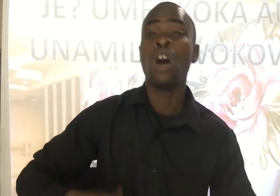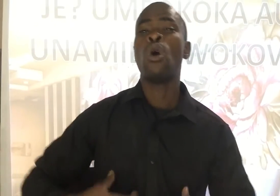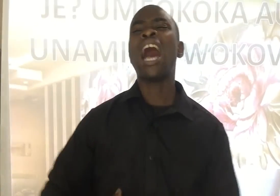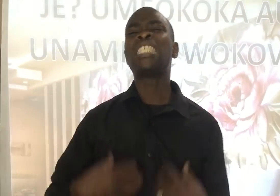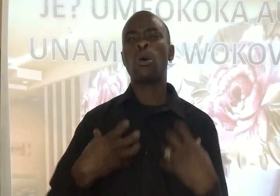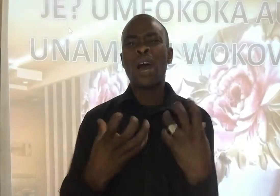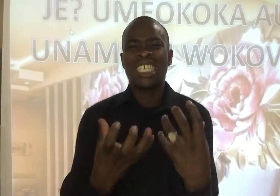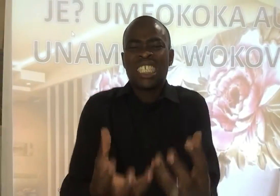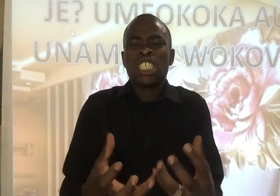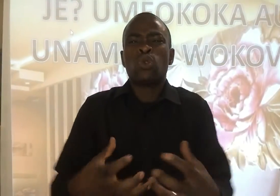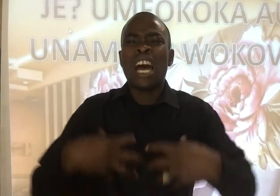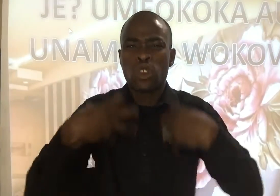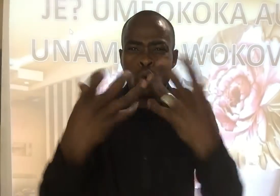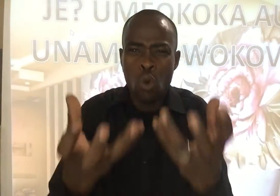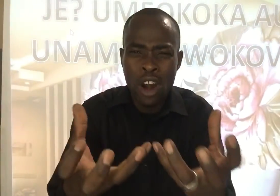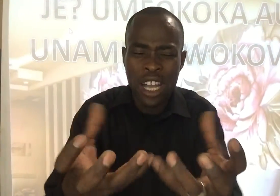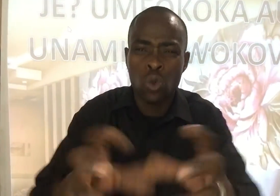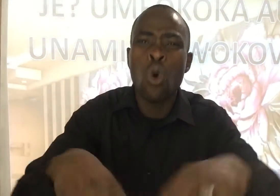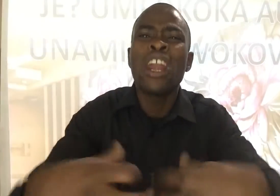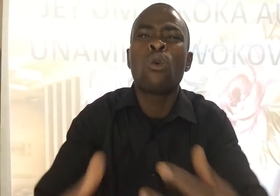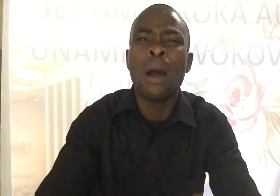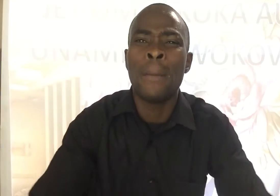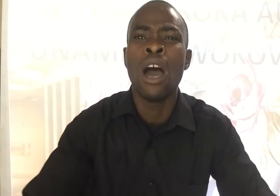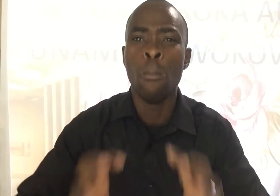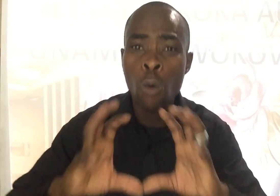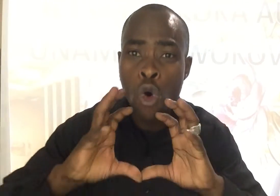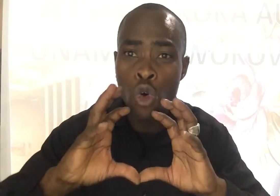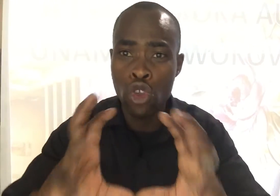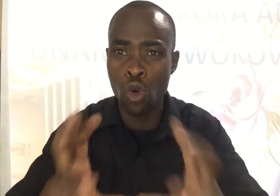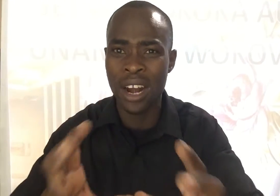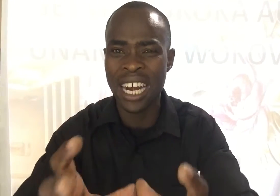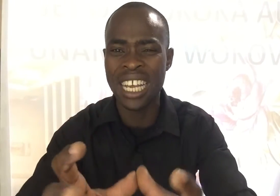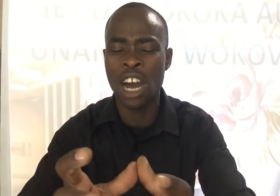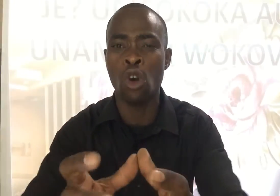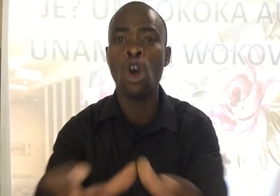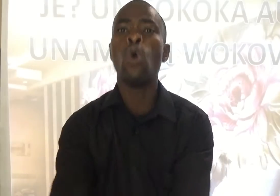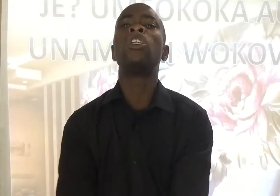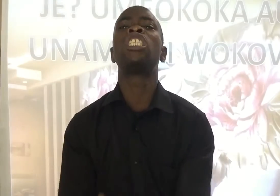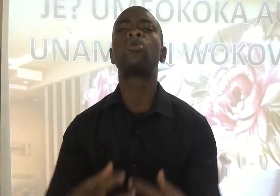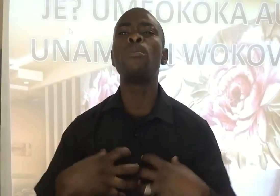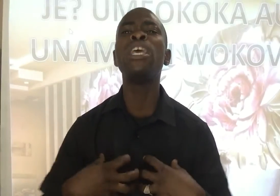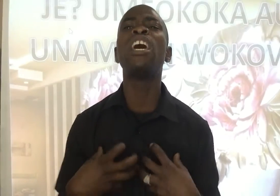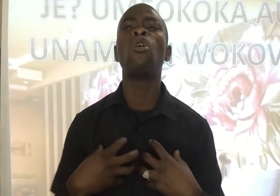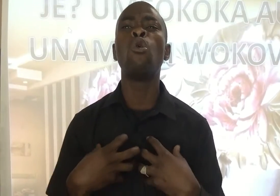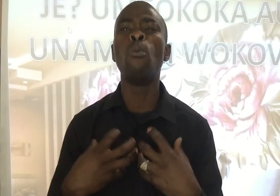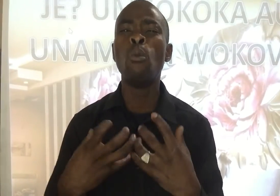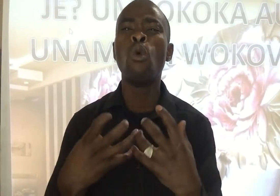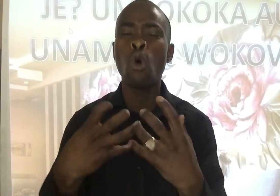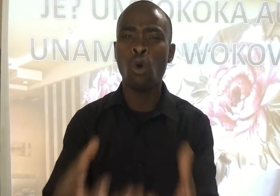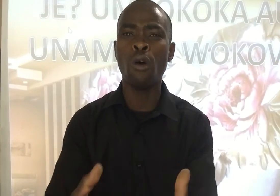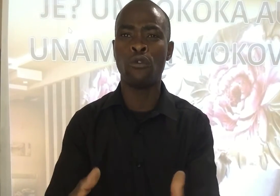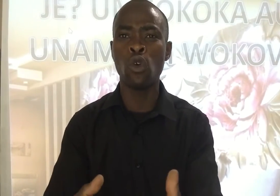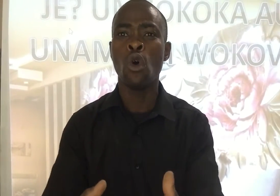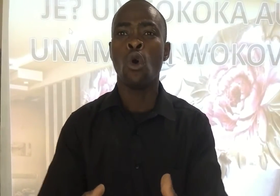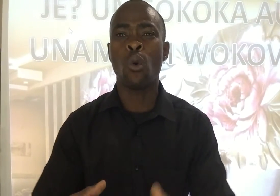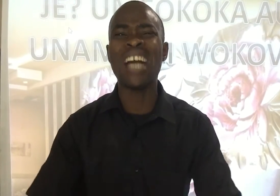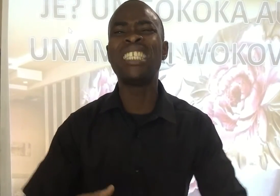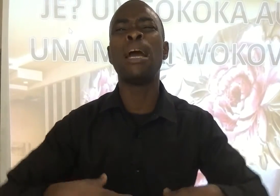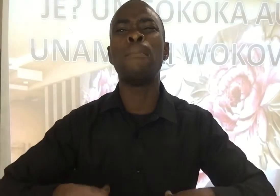achawale sisi tunacho kuona Tuone kwamba Mungu yuko ndani yako Usitumie wokofu Kwa jiri ya